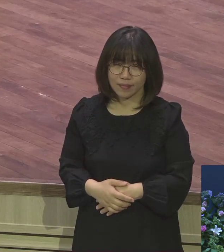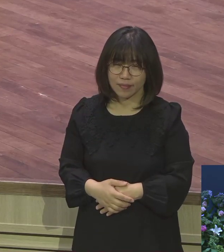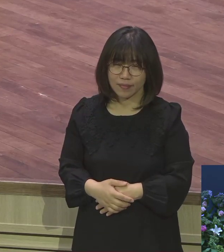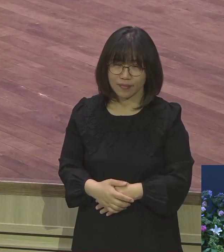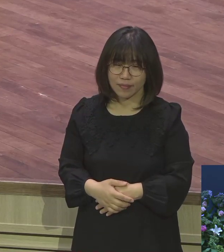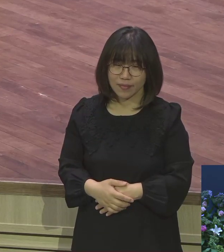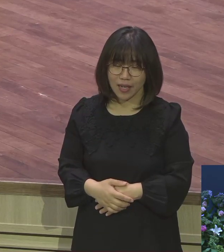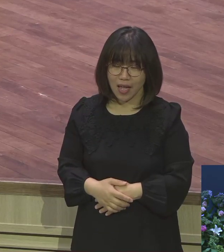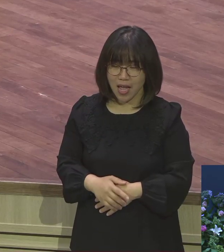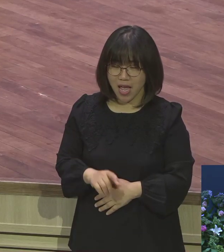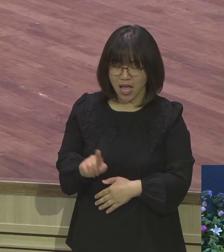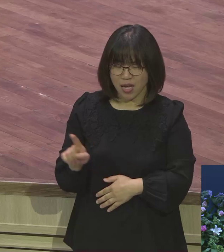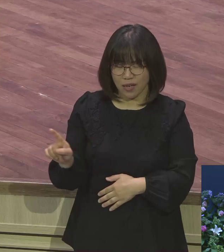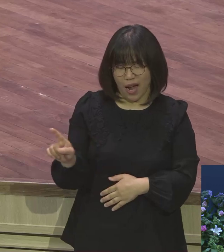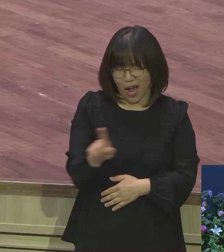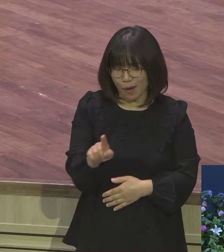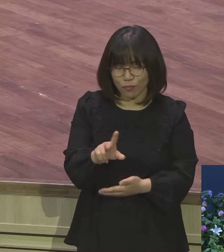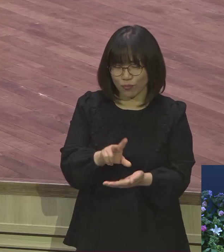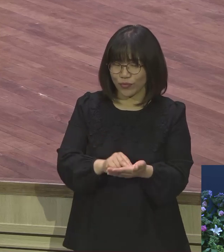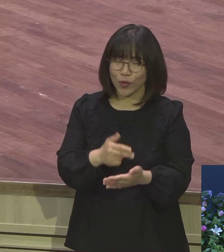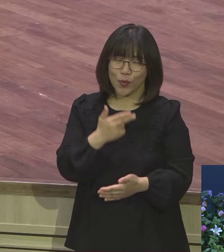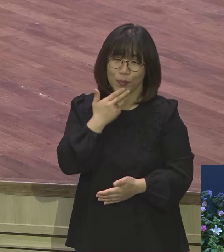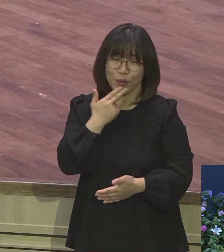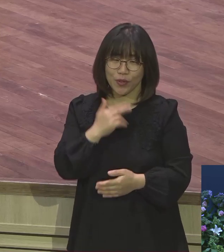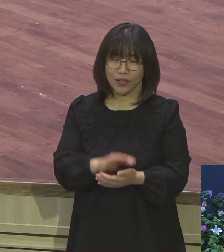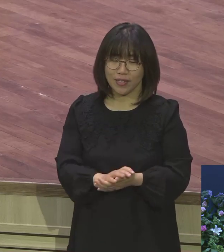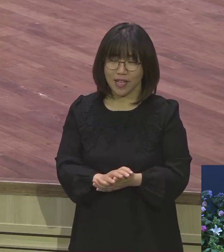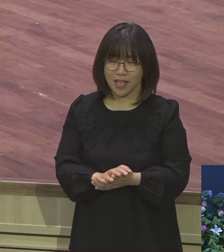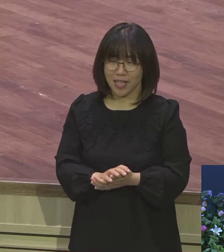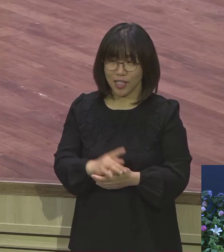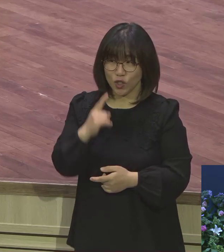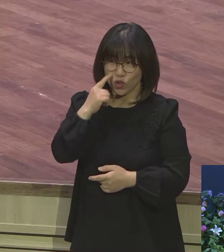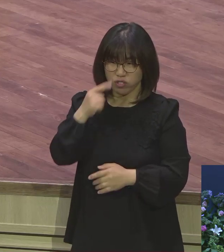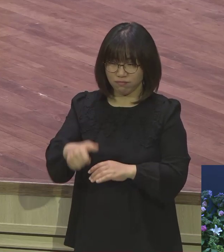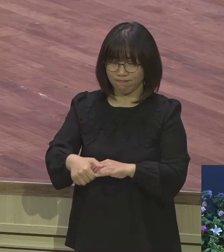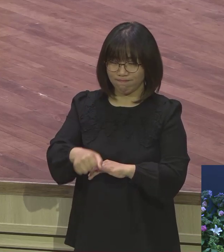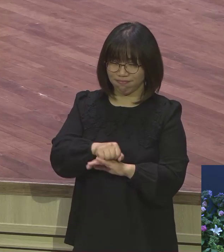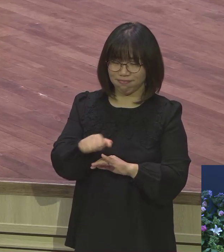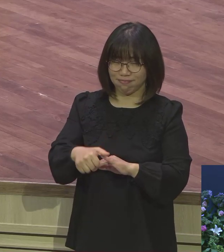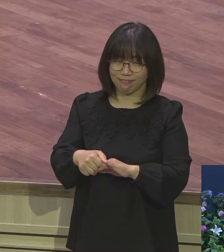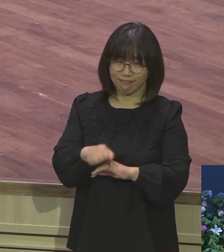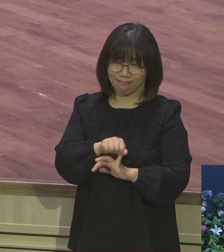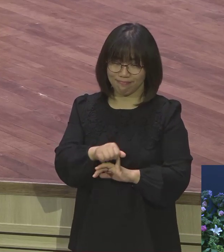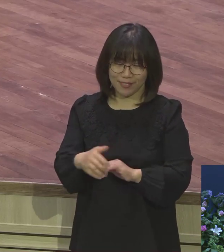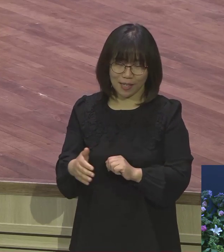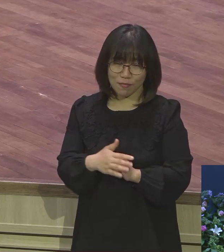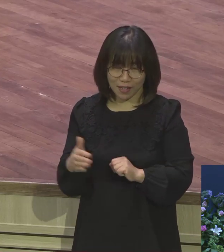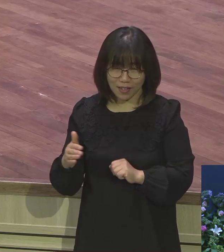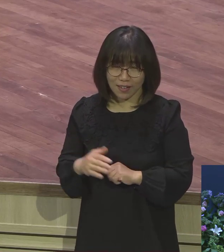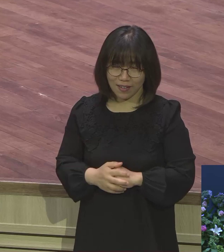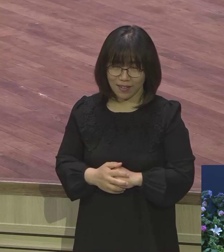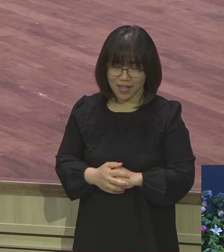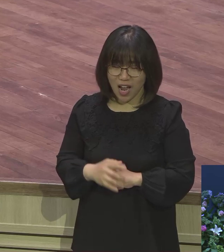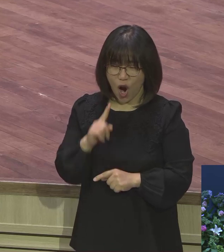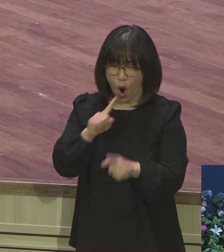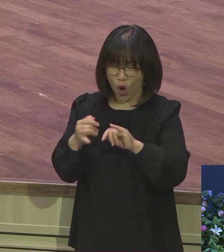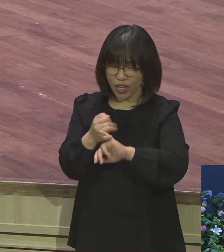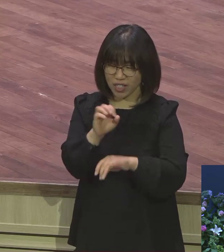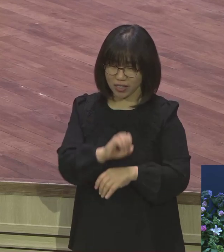아무도 문제될 게 없어요 언약의 안경이 없다 보니까 이런저런 문제가 다 나오는 겁니다